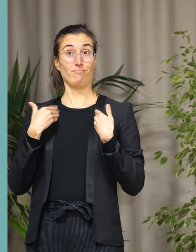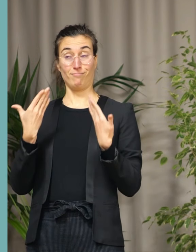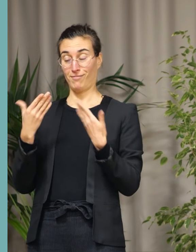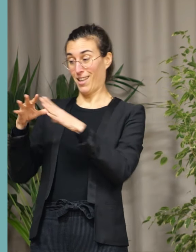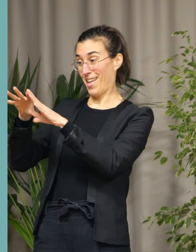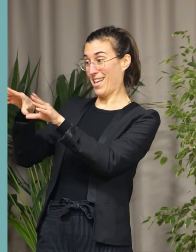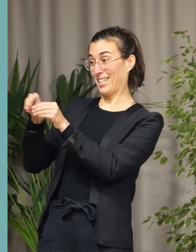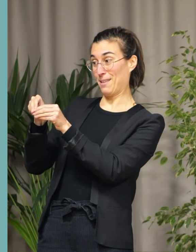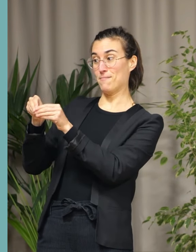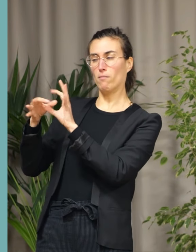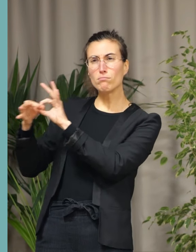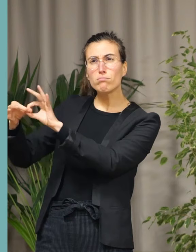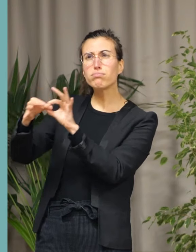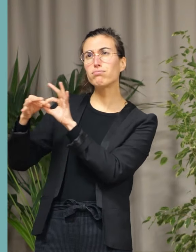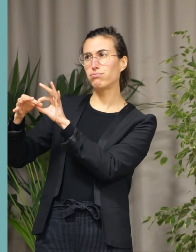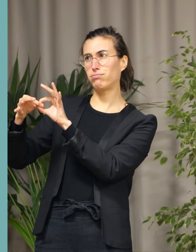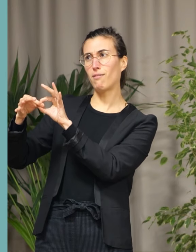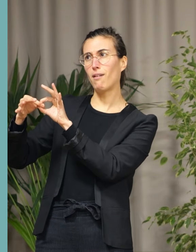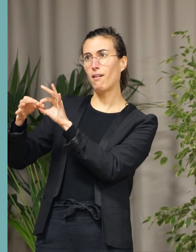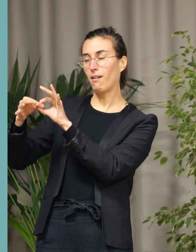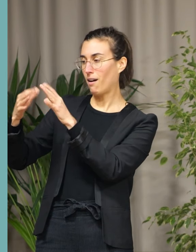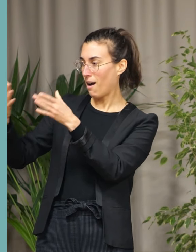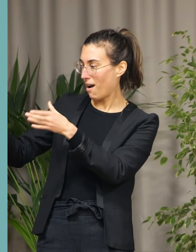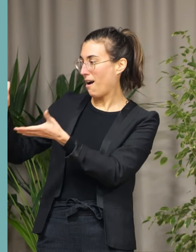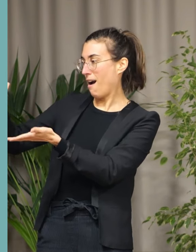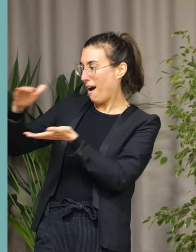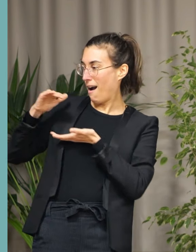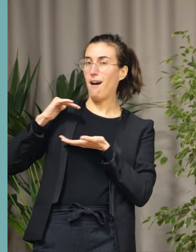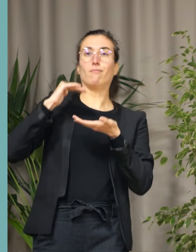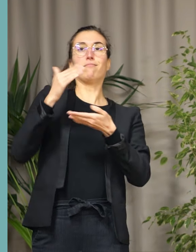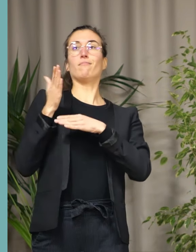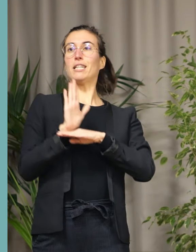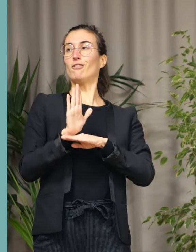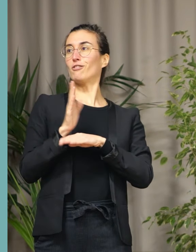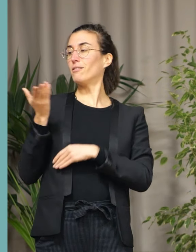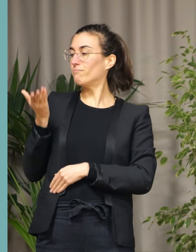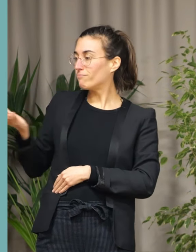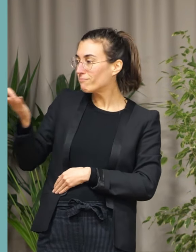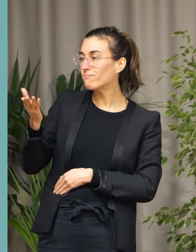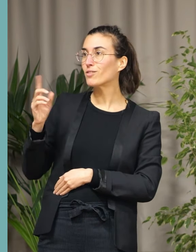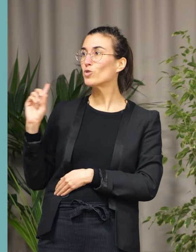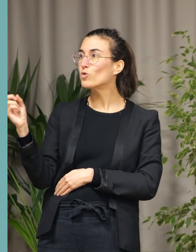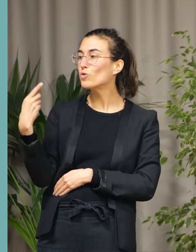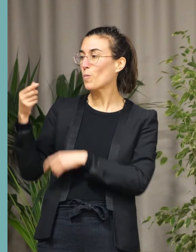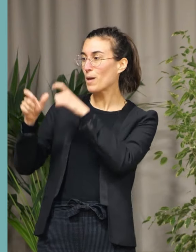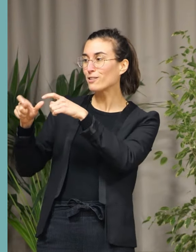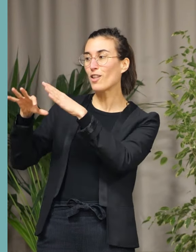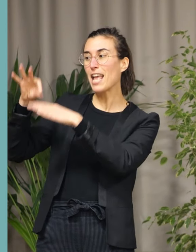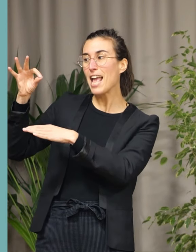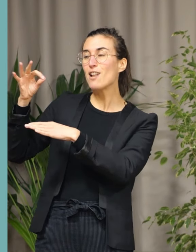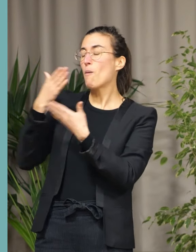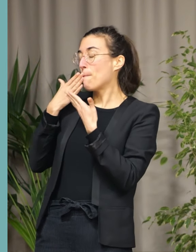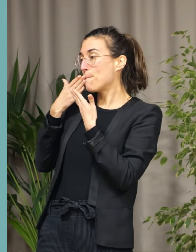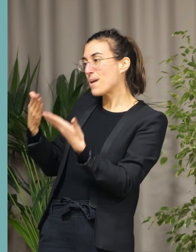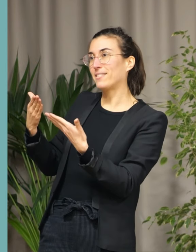'une équipe soudée. Un grand merci à l'ensemble des élus qui m'entourent au quotidien. Je